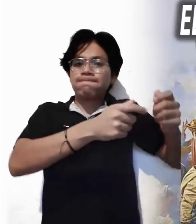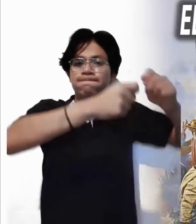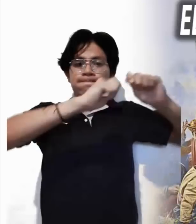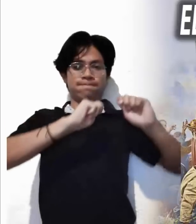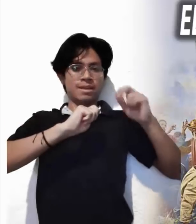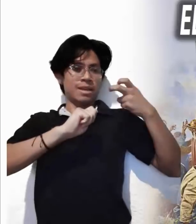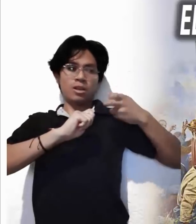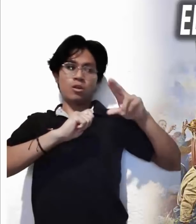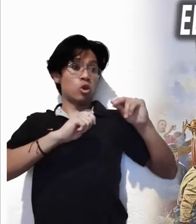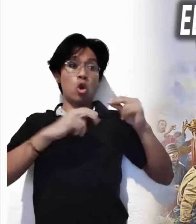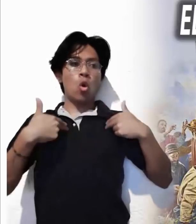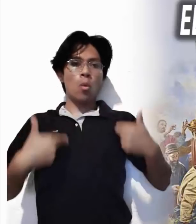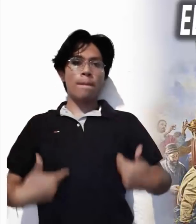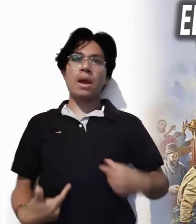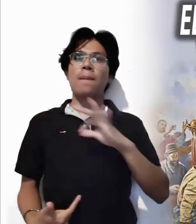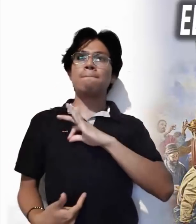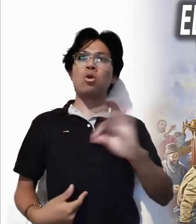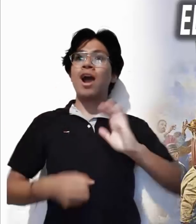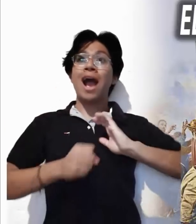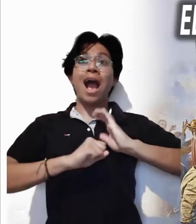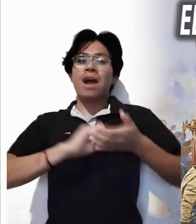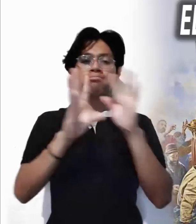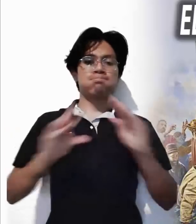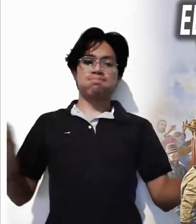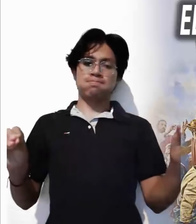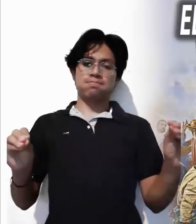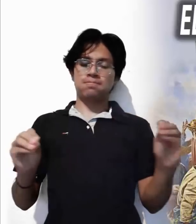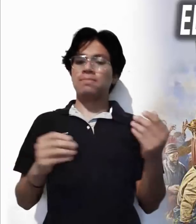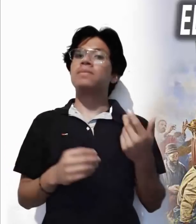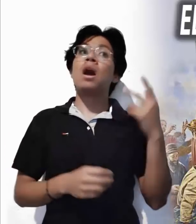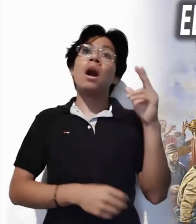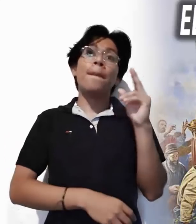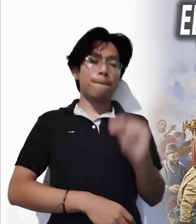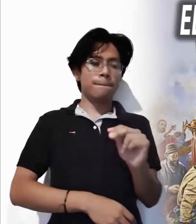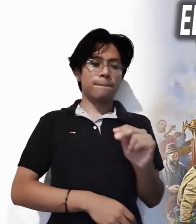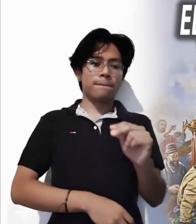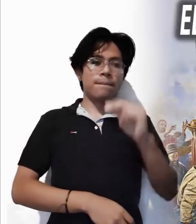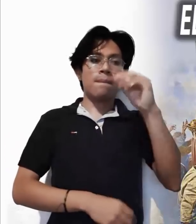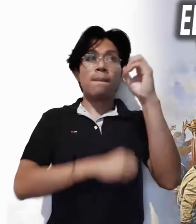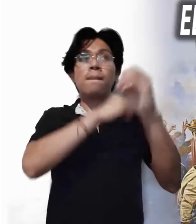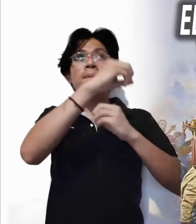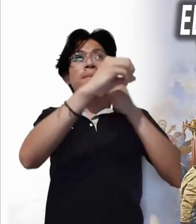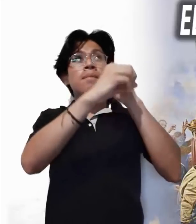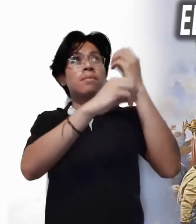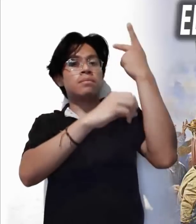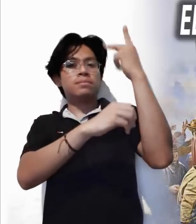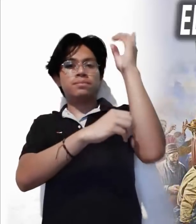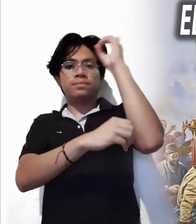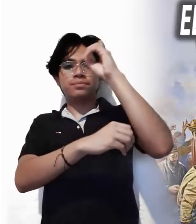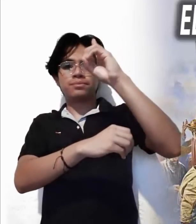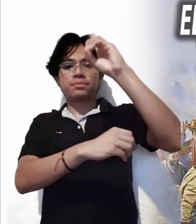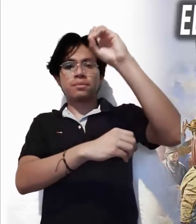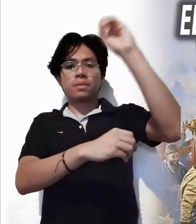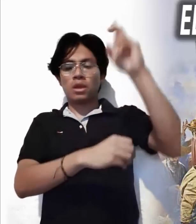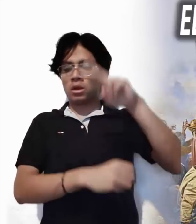no es de origen humano que pueda terminarse por sí mismo, sino obra de Dios